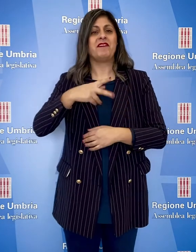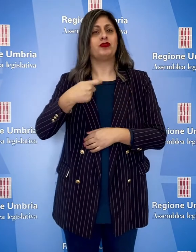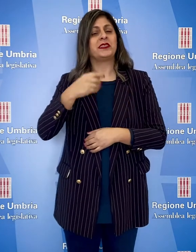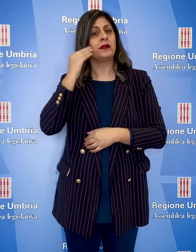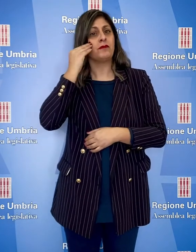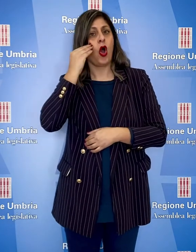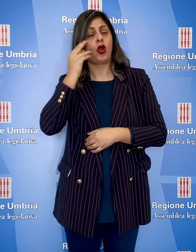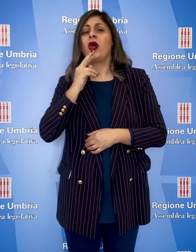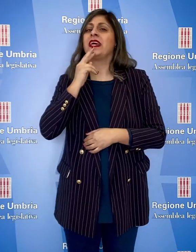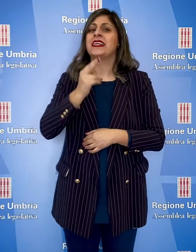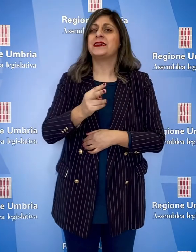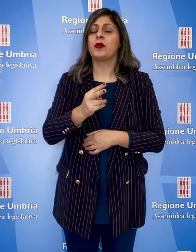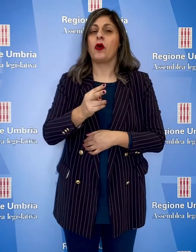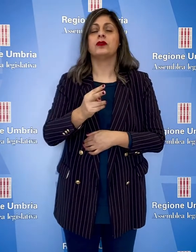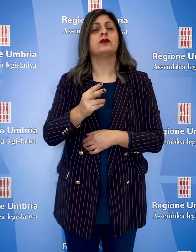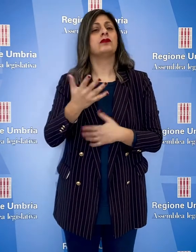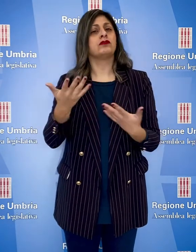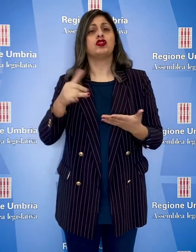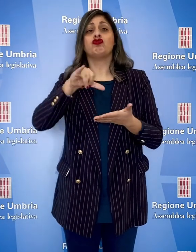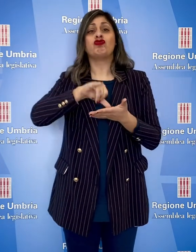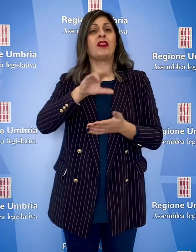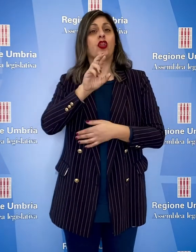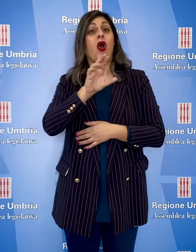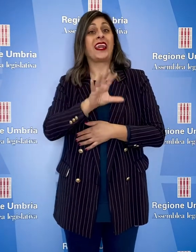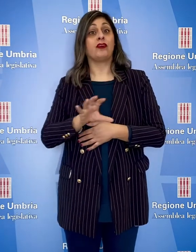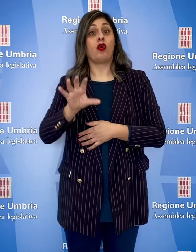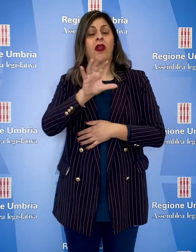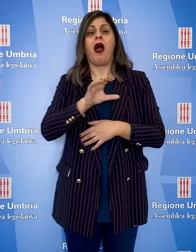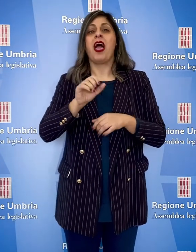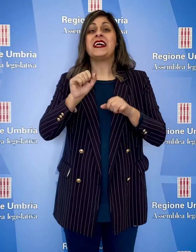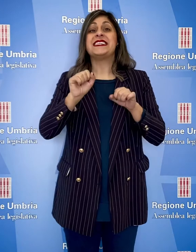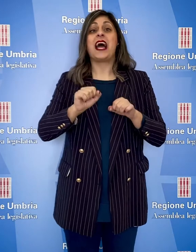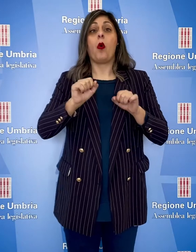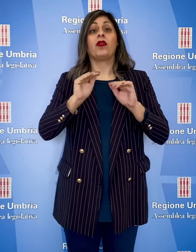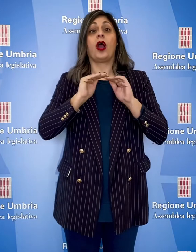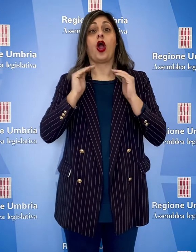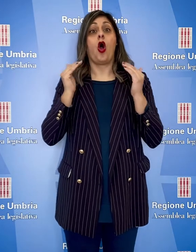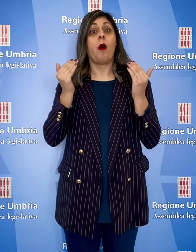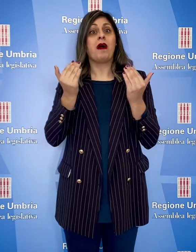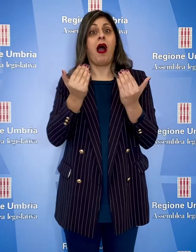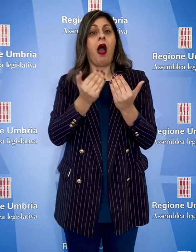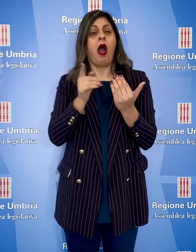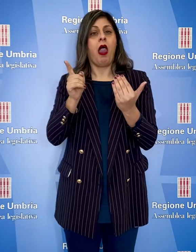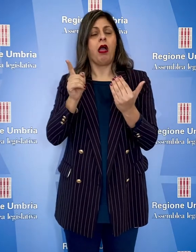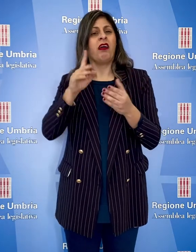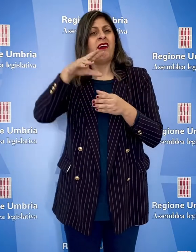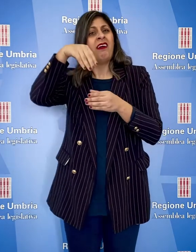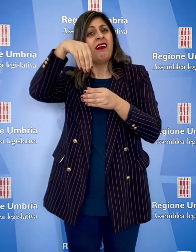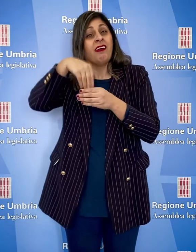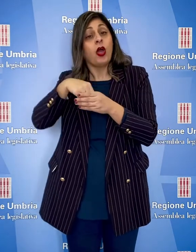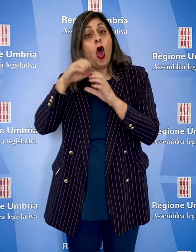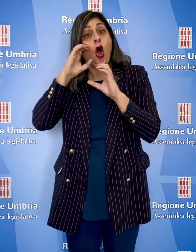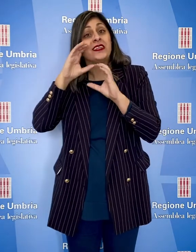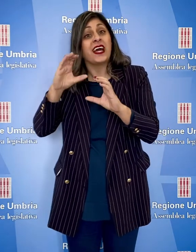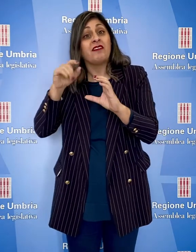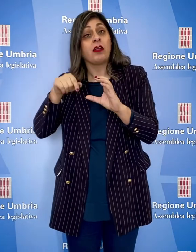vicepresidente Morroni ha risposto che il Centro Regionale per la Salute Globale non si configura come